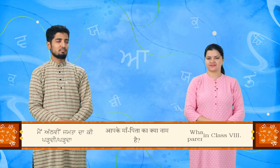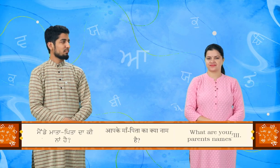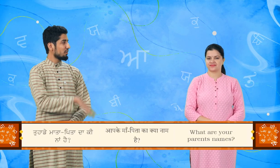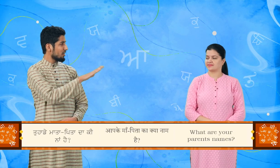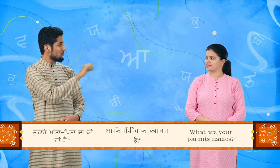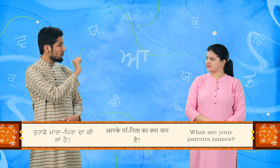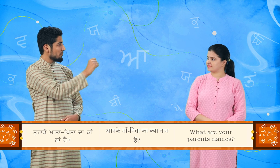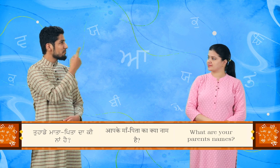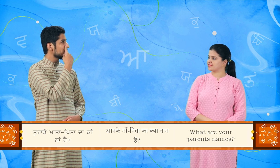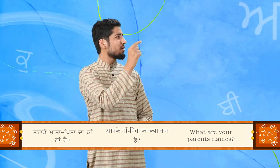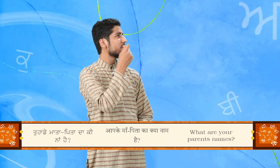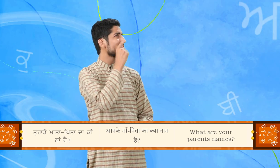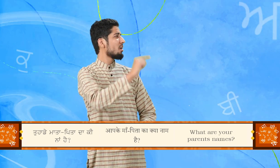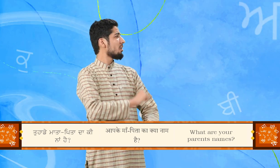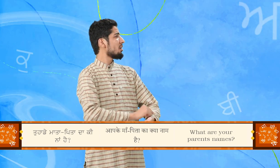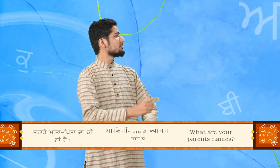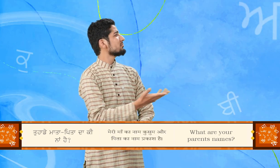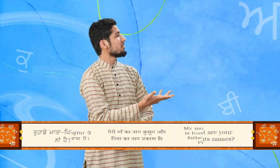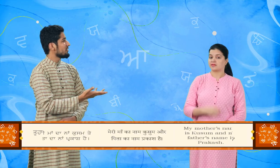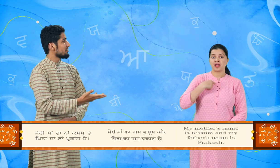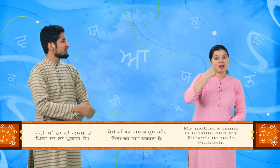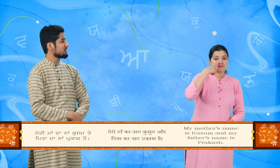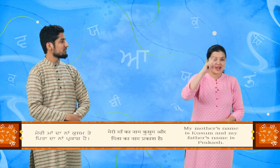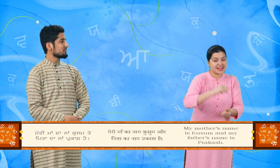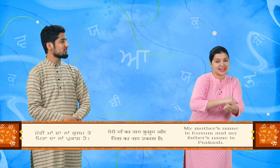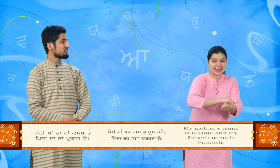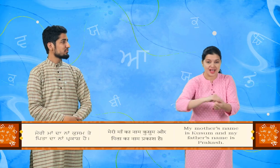तोड़े माता पेदाता की नाँ है? मेरी मादना कुसुम